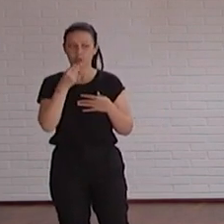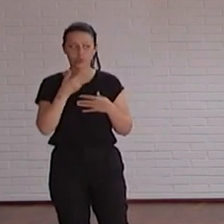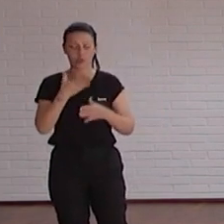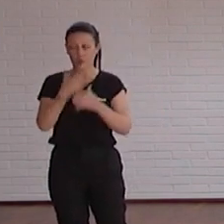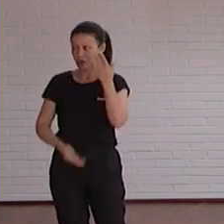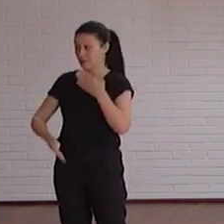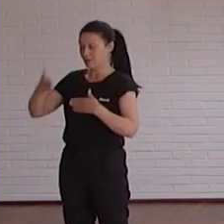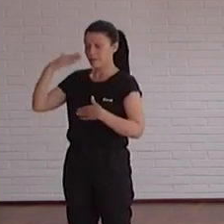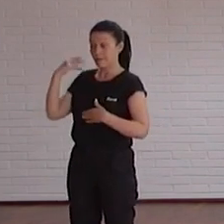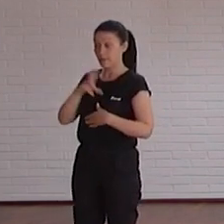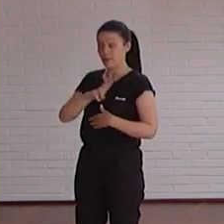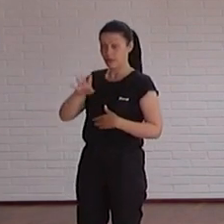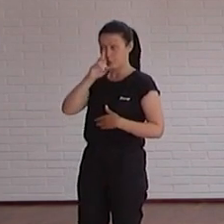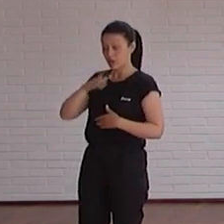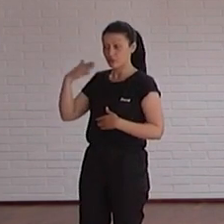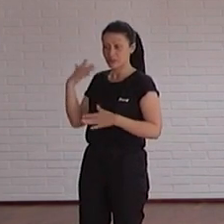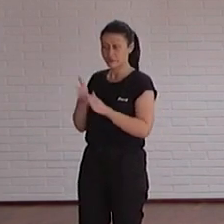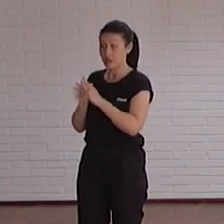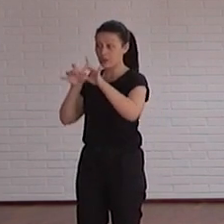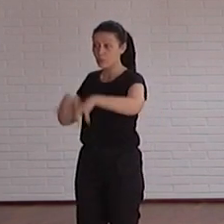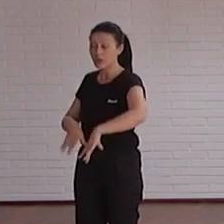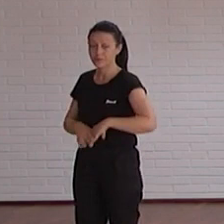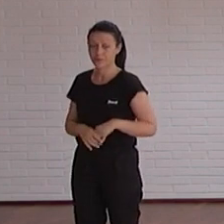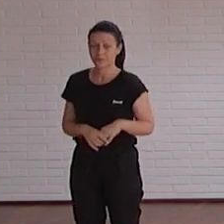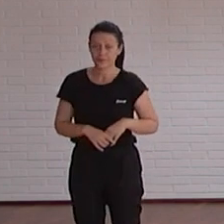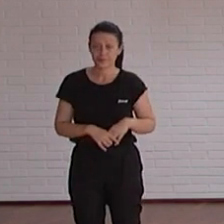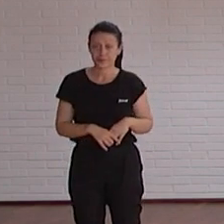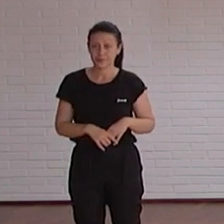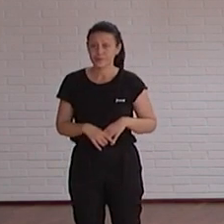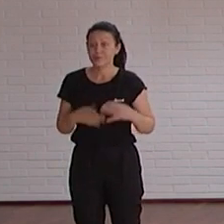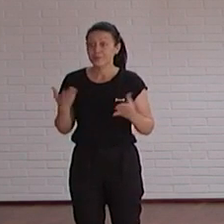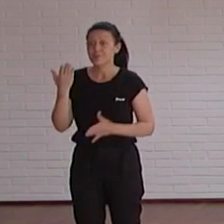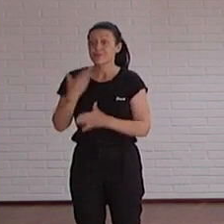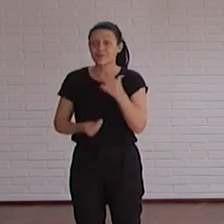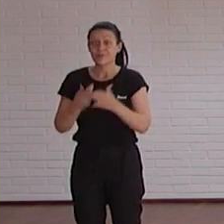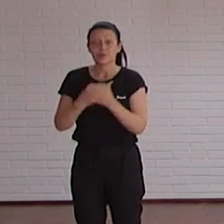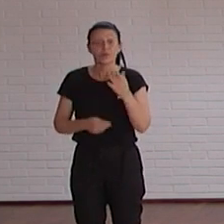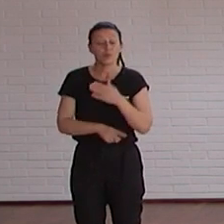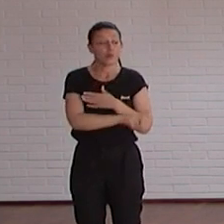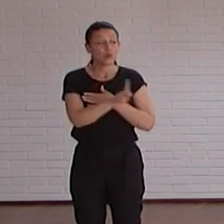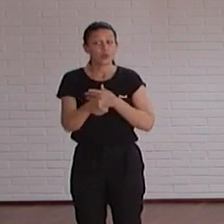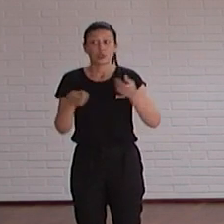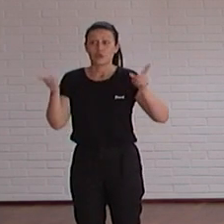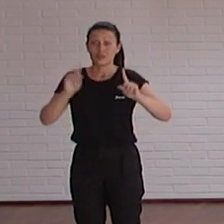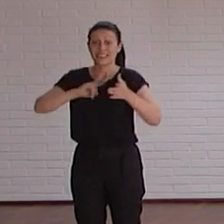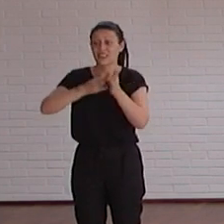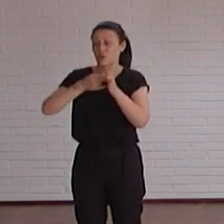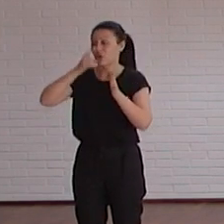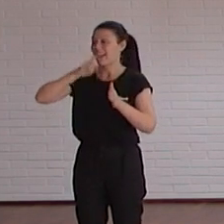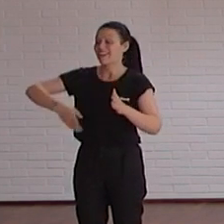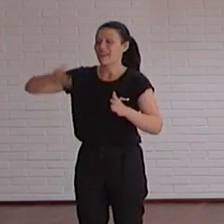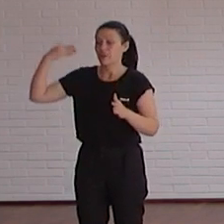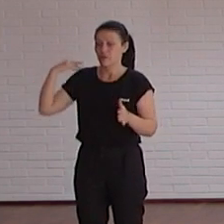hace 25 años los tenemos ahora entonces muchos de esos errores no son vuestros sino la tecnología de esos años